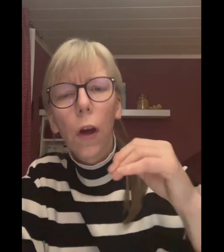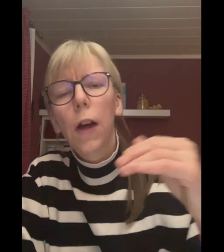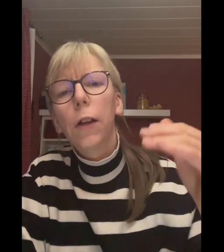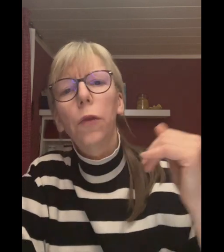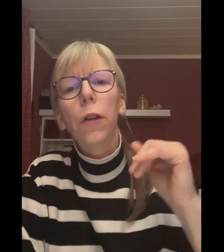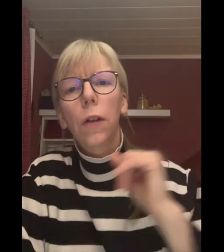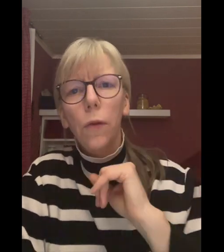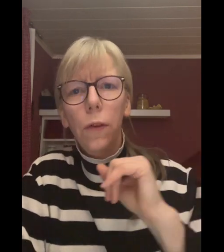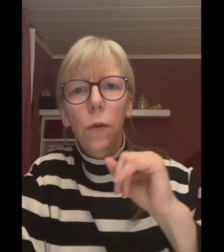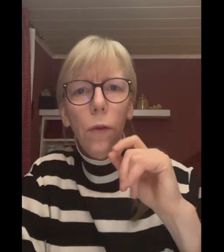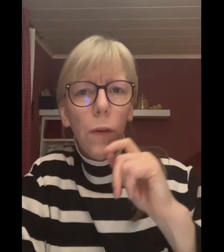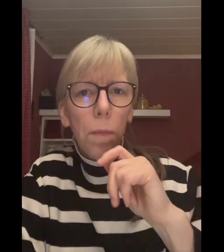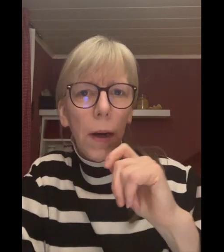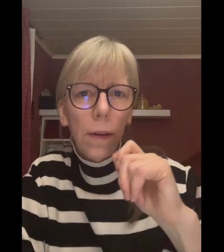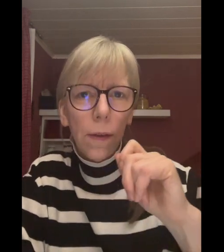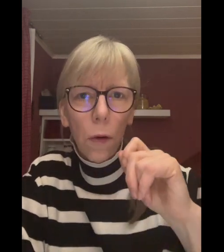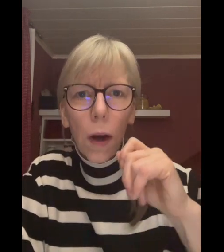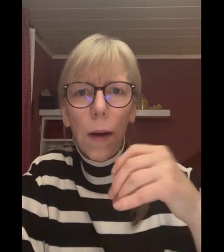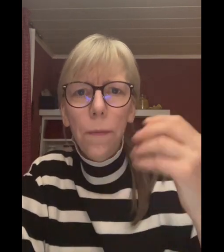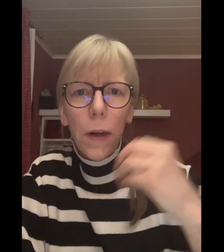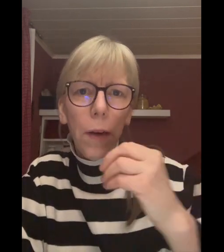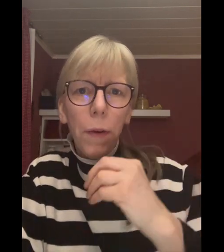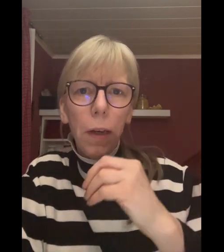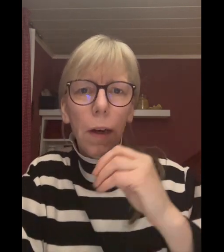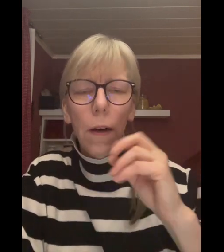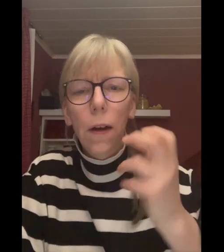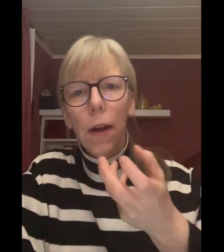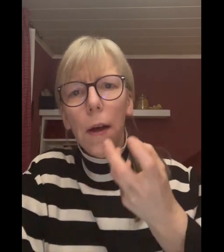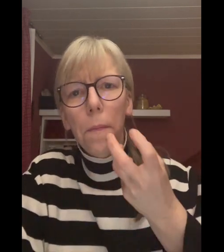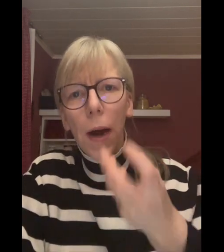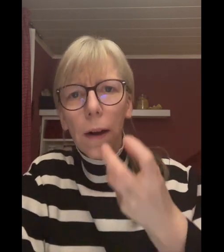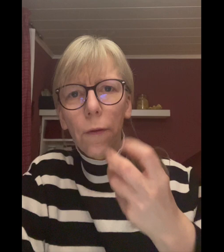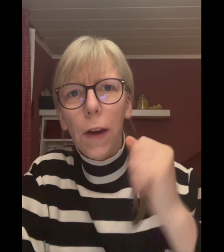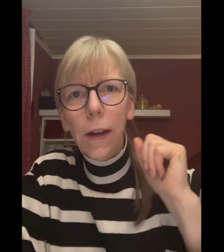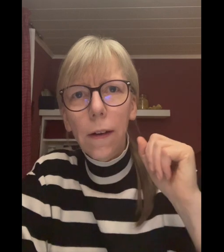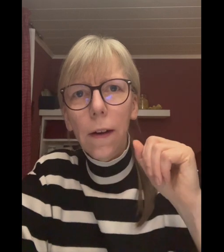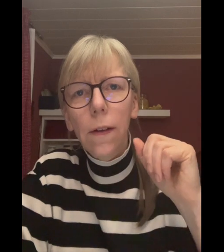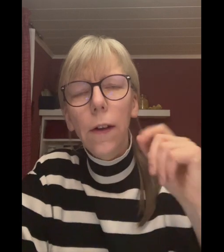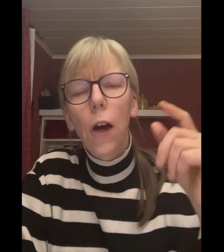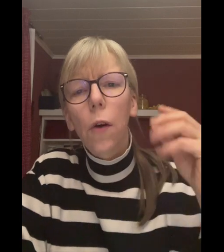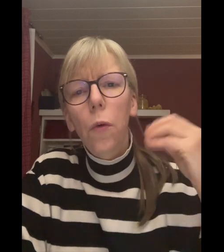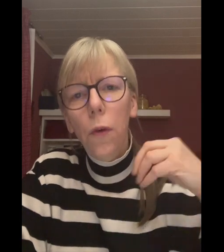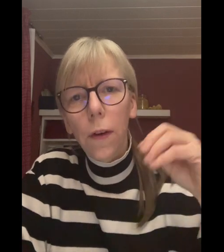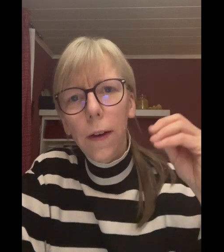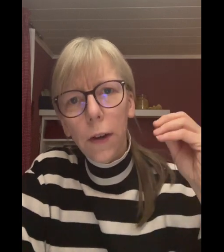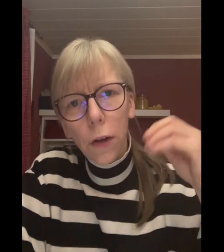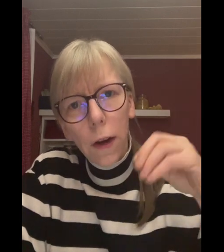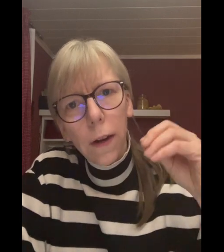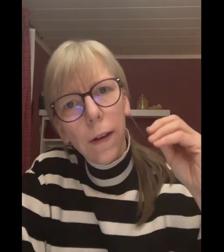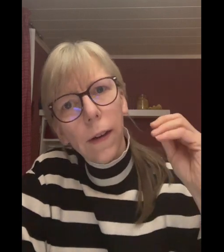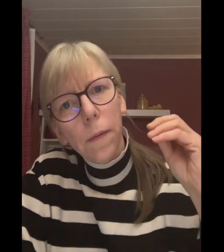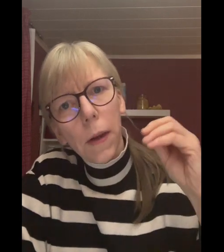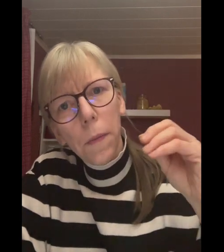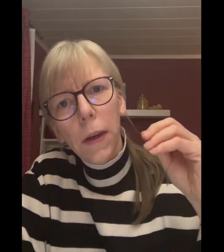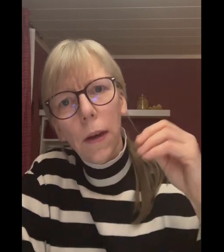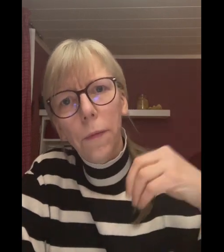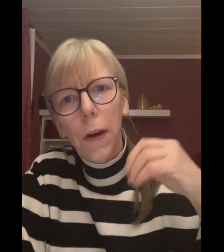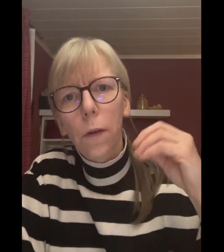durch die Reduzierung des Magens auch haben, weil ja weniger Magenfläche da ist. Und an der Stelle gibt es eben immer die Empfehlung